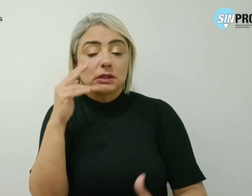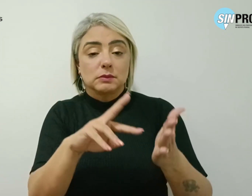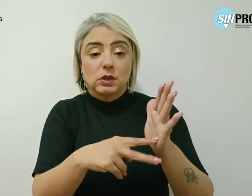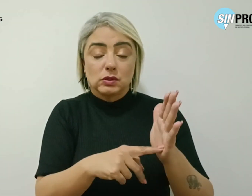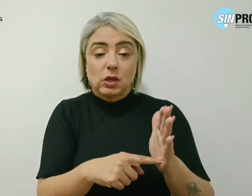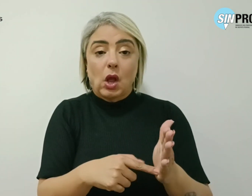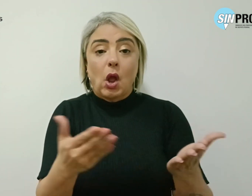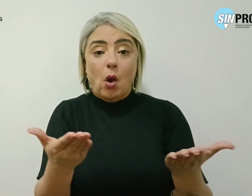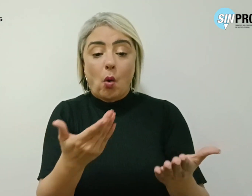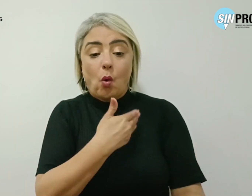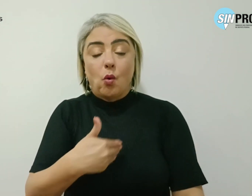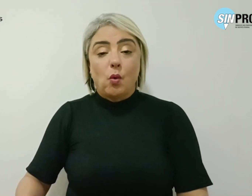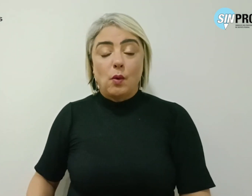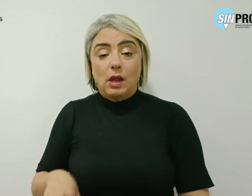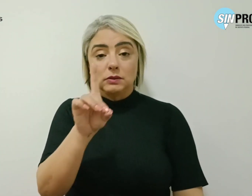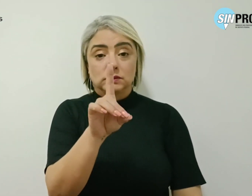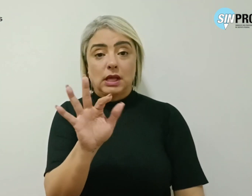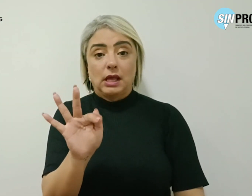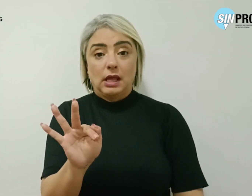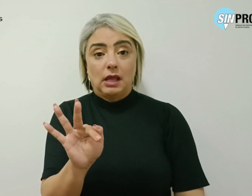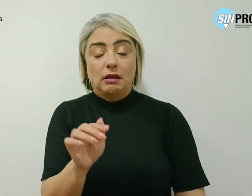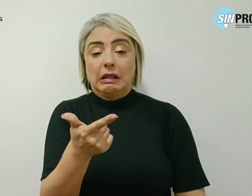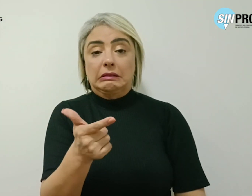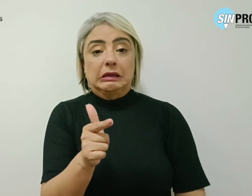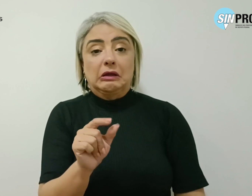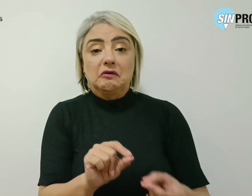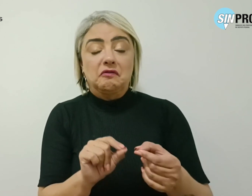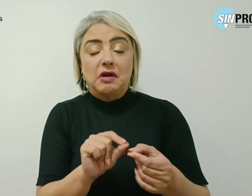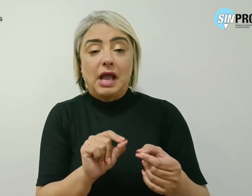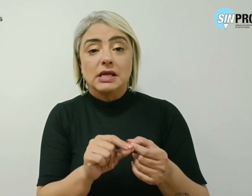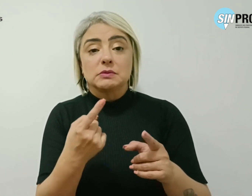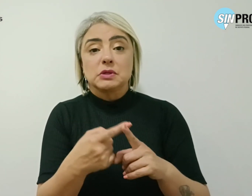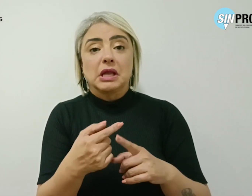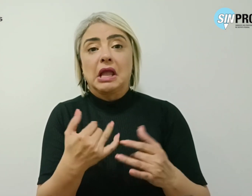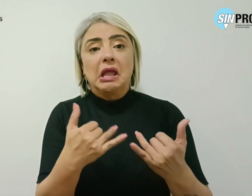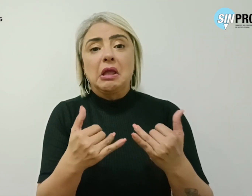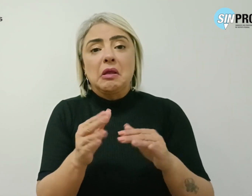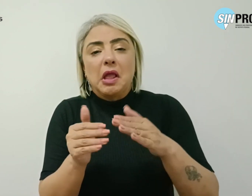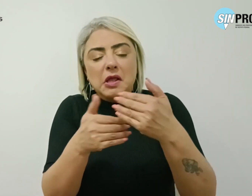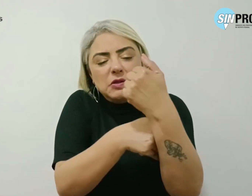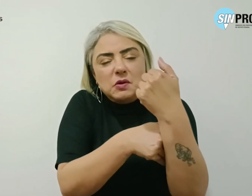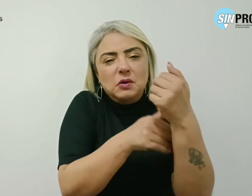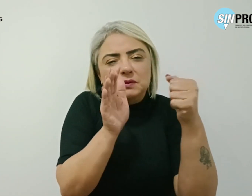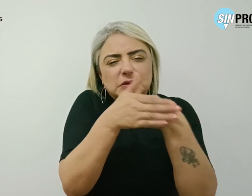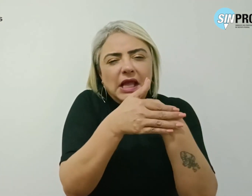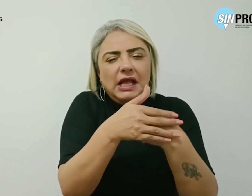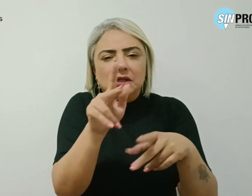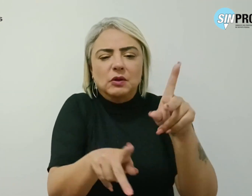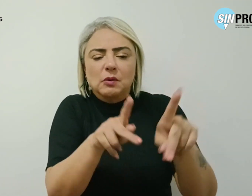o atual governo do Distrito Federal não faz isso e parece esconder do povo que existe a escola